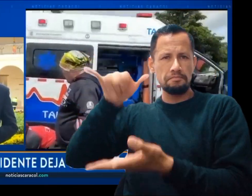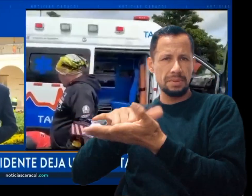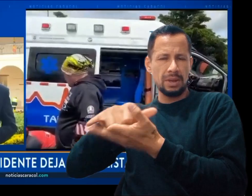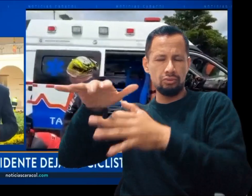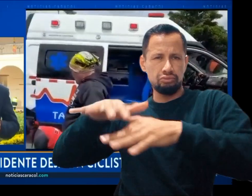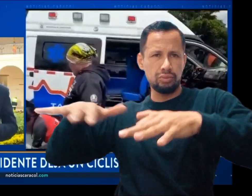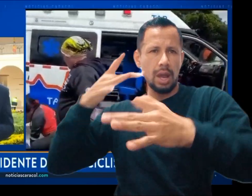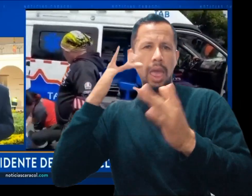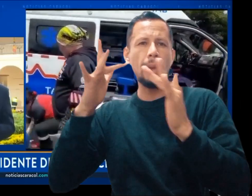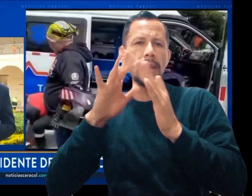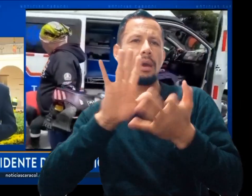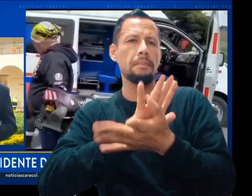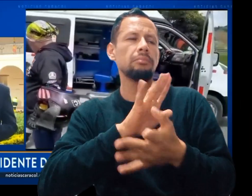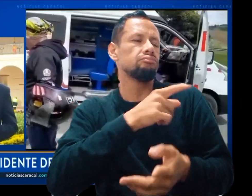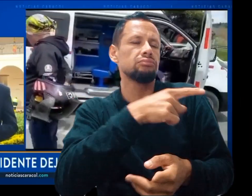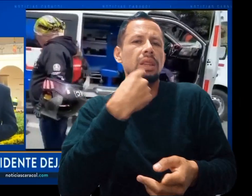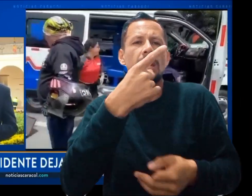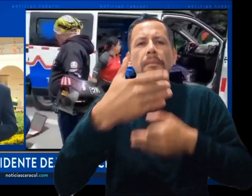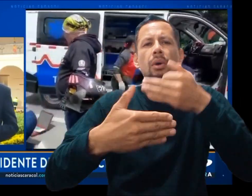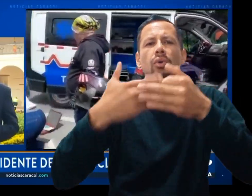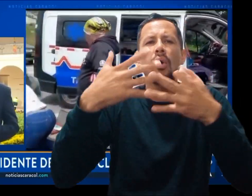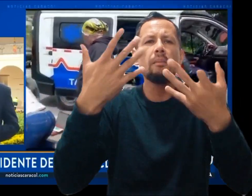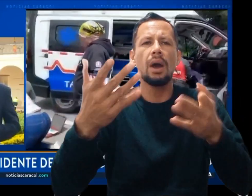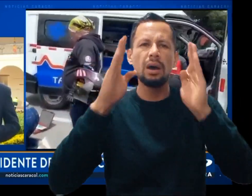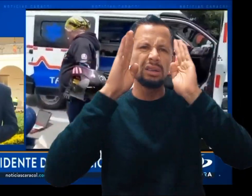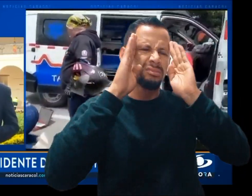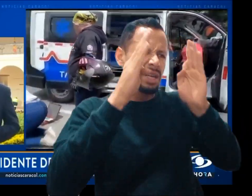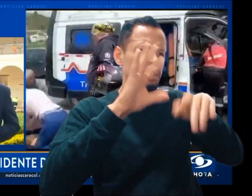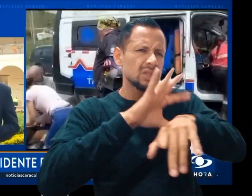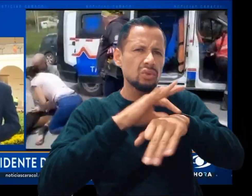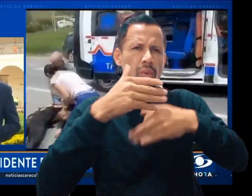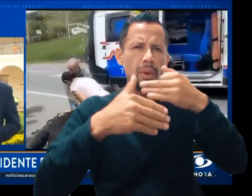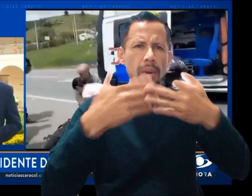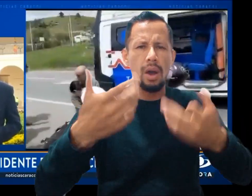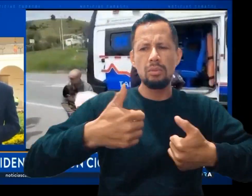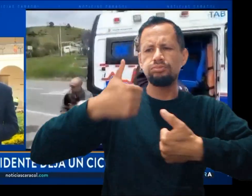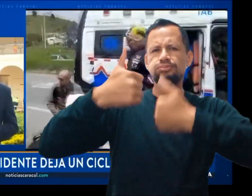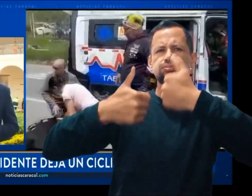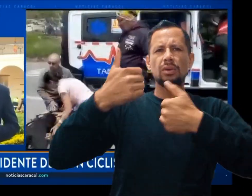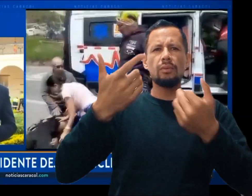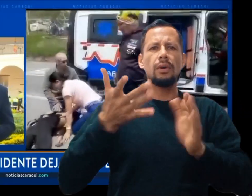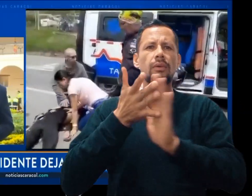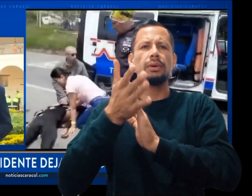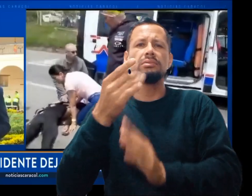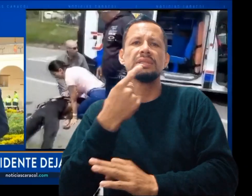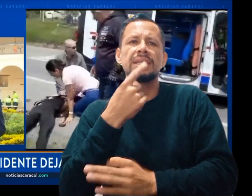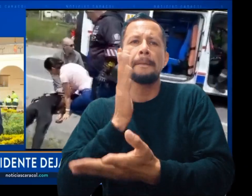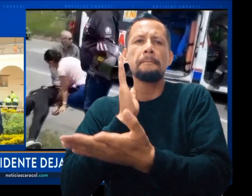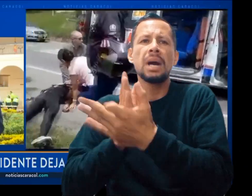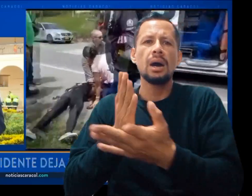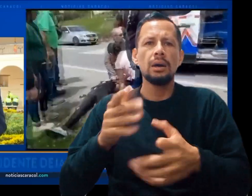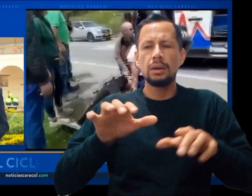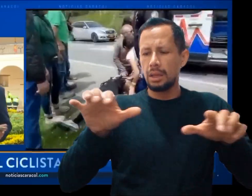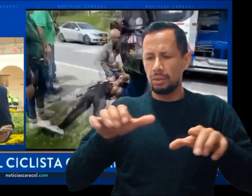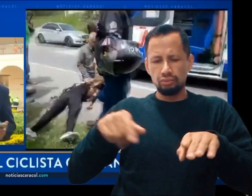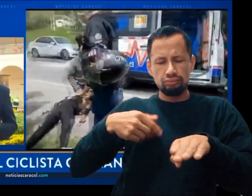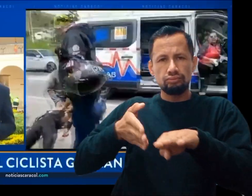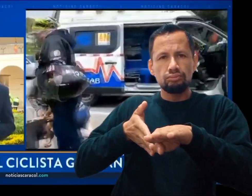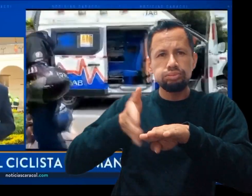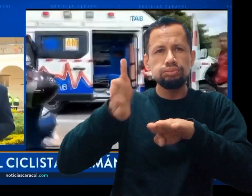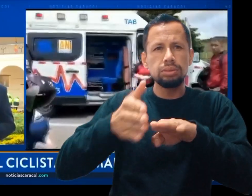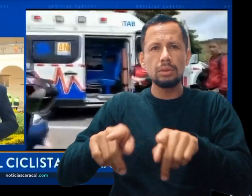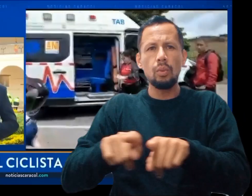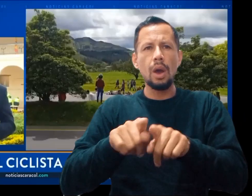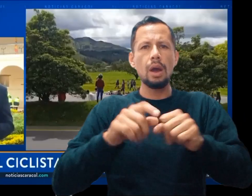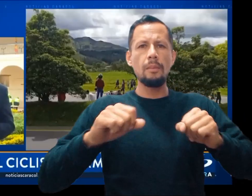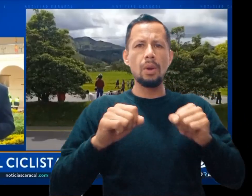médico de la región, donde a esta hora recibe diferente atención médica. Han dicho también las autoridades que el accidente se registró en la vía que de Tunja